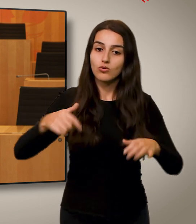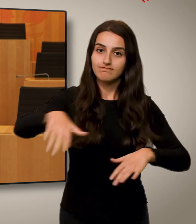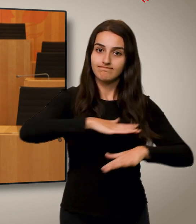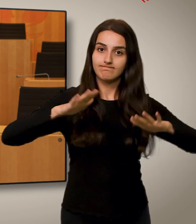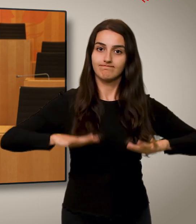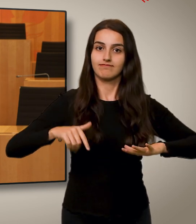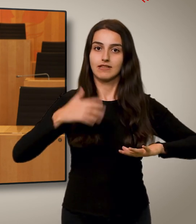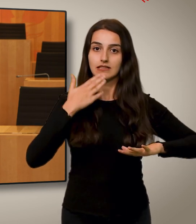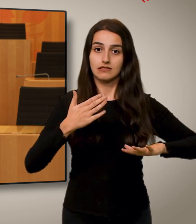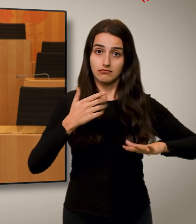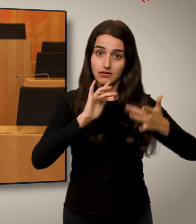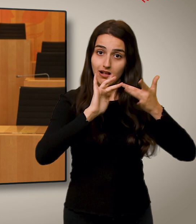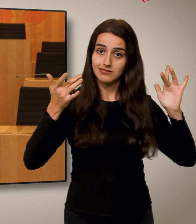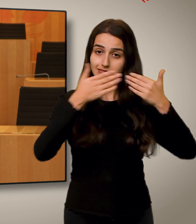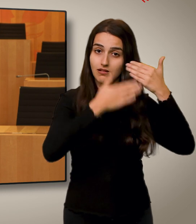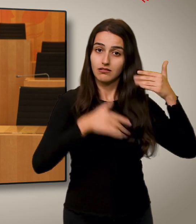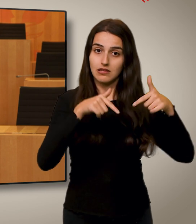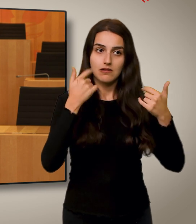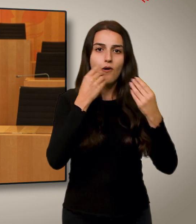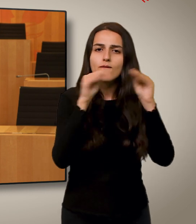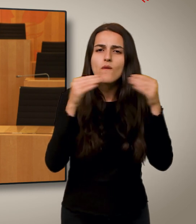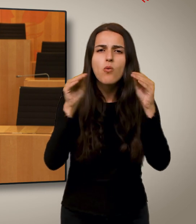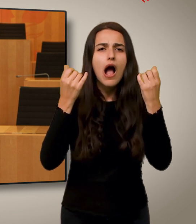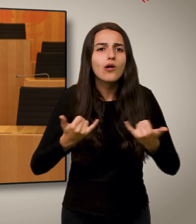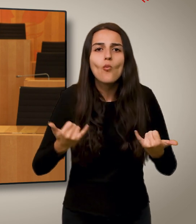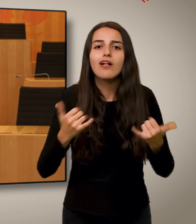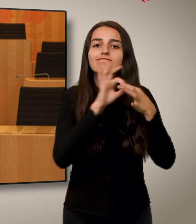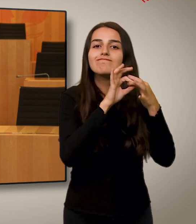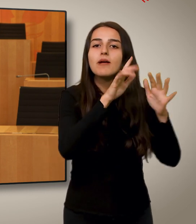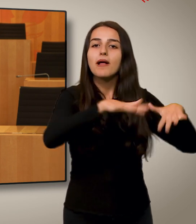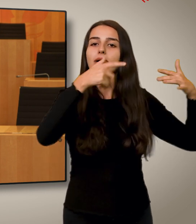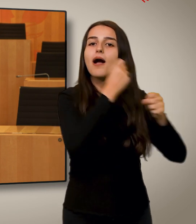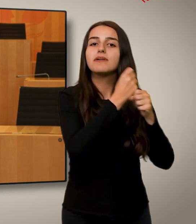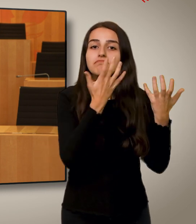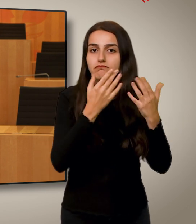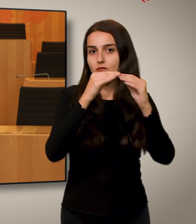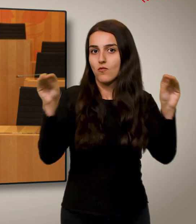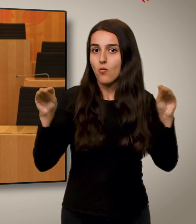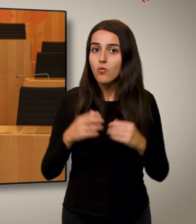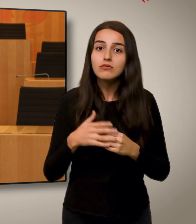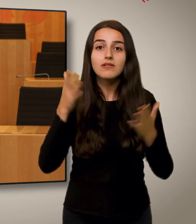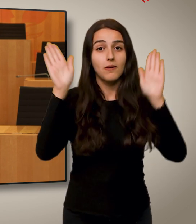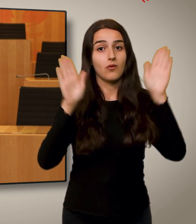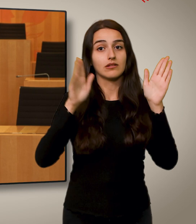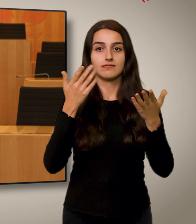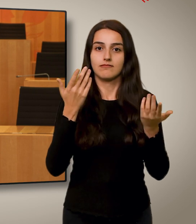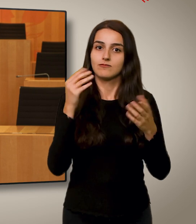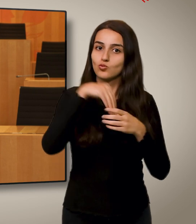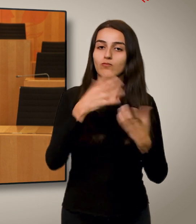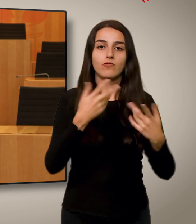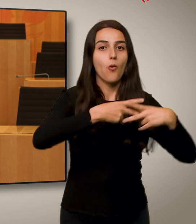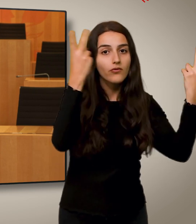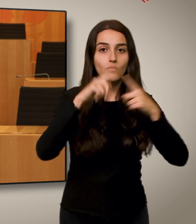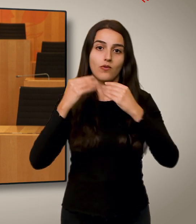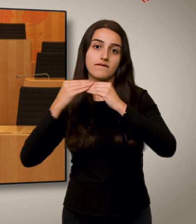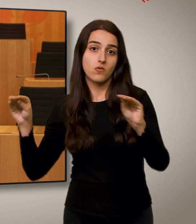unserem Land. Auf unserer Internetseite informieren wir Sie immer aktuell über die parlamentarische Arbeit. Denn unsere Demokratie lebt